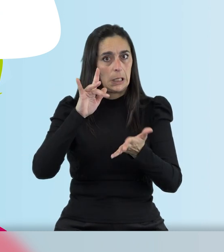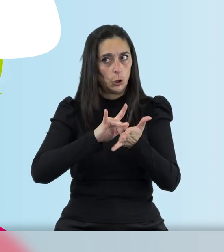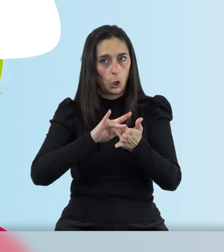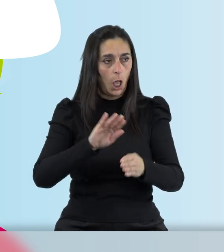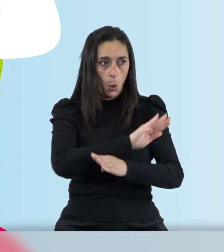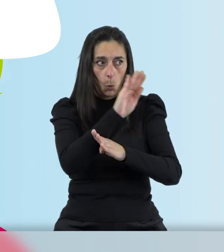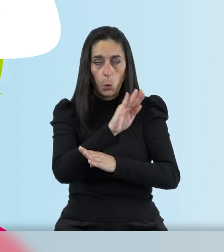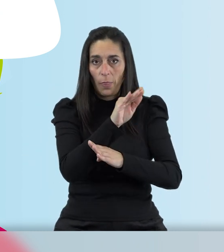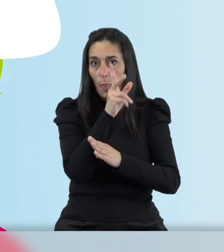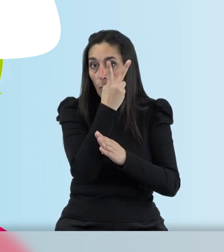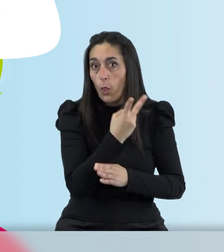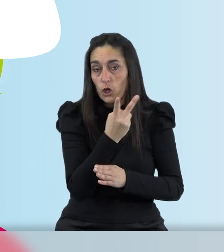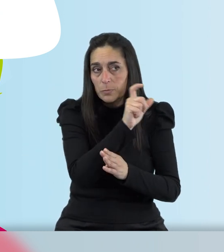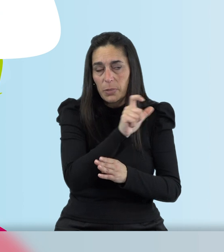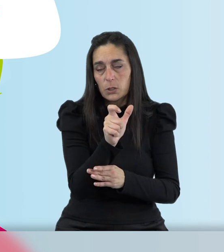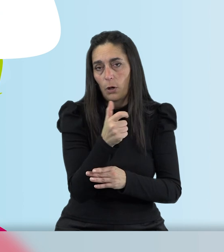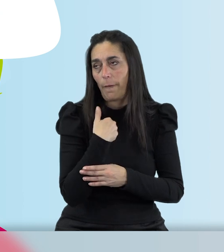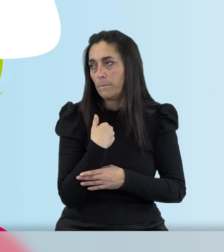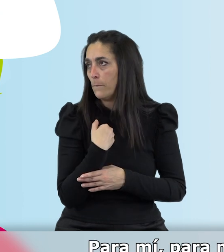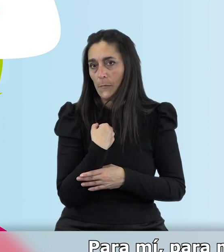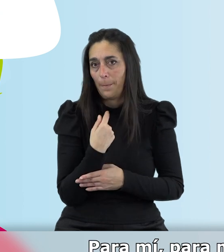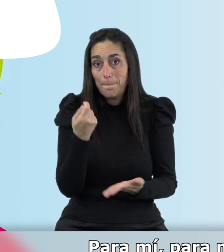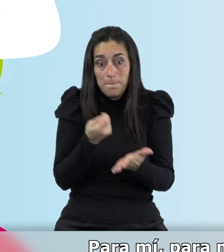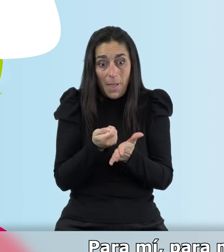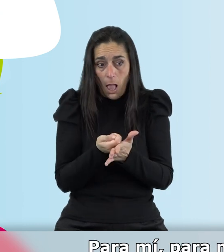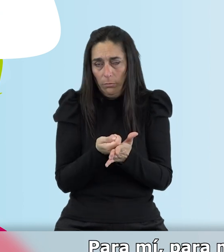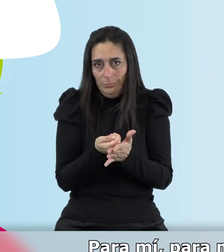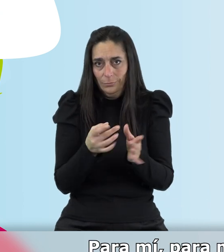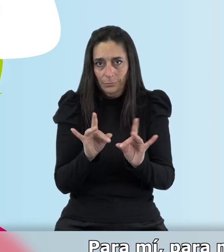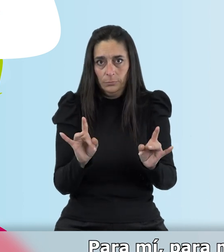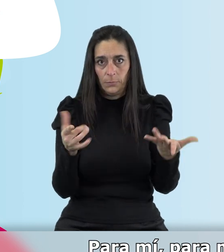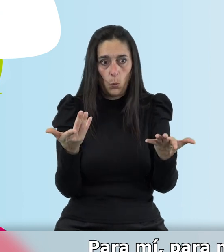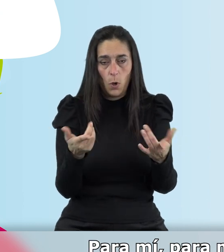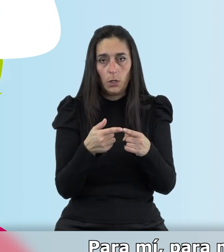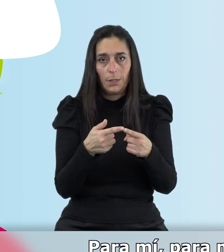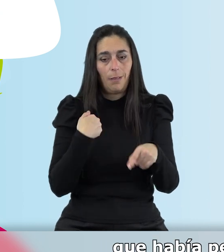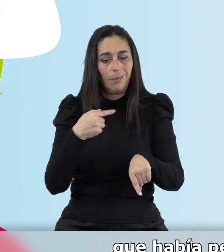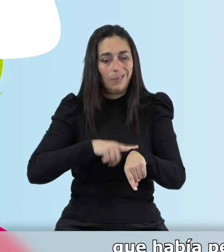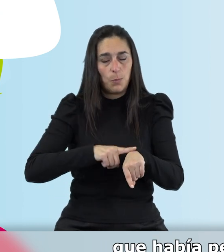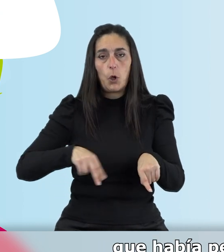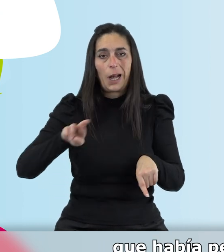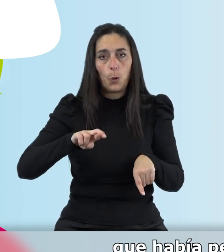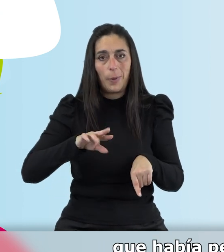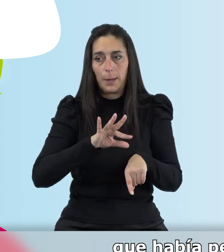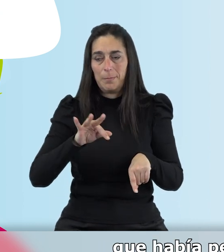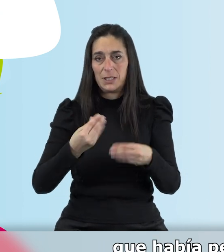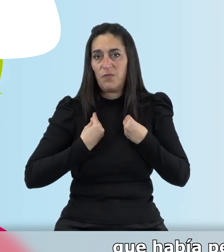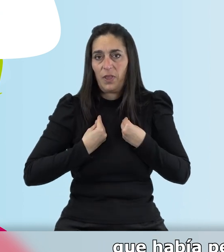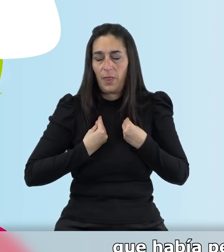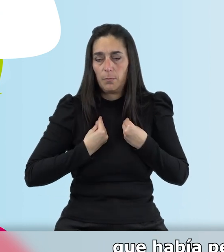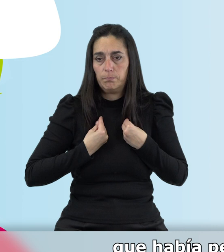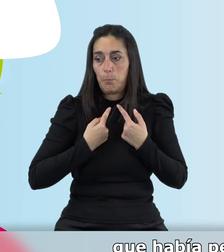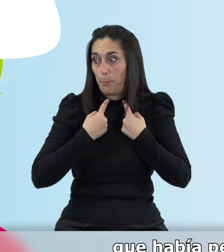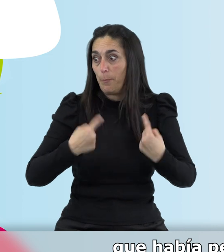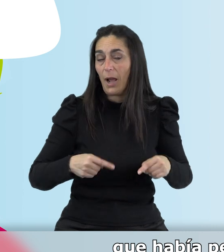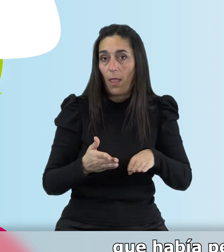y eso para mí eso no tiene precio. para mí, para mi tiempo y para recuperar parte de la vida que había perdido o la había perdido